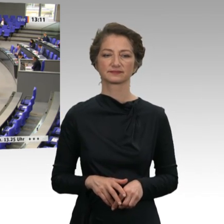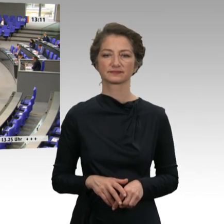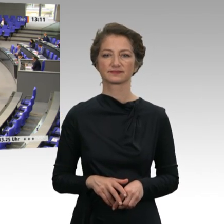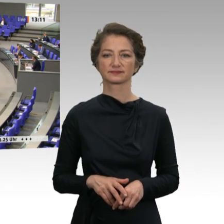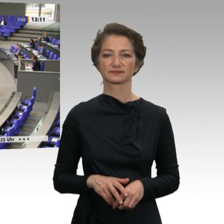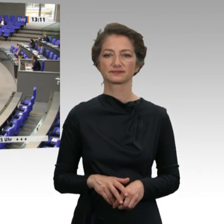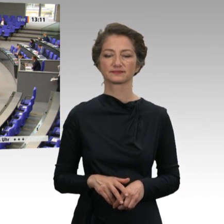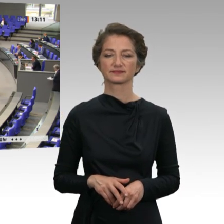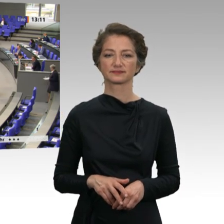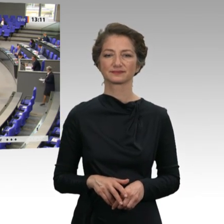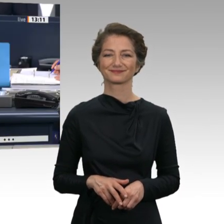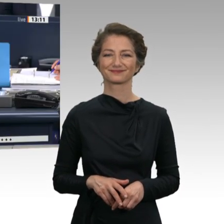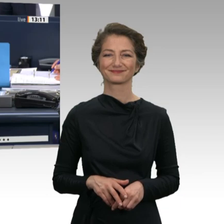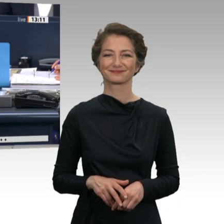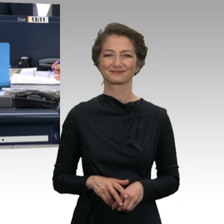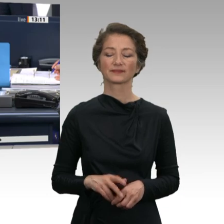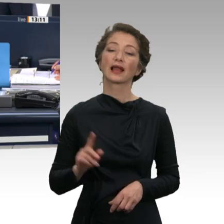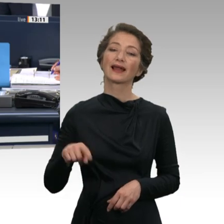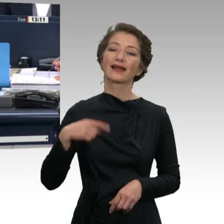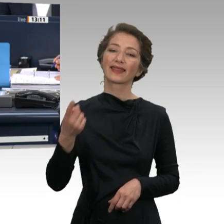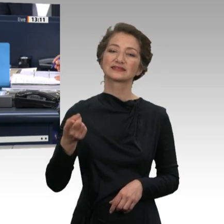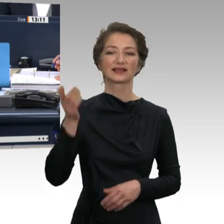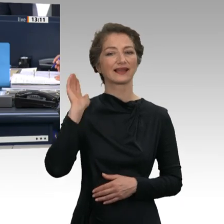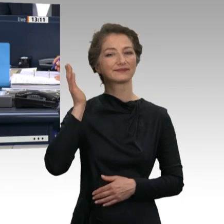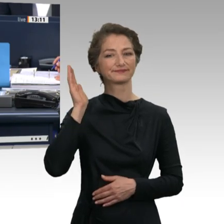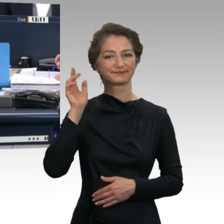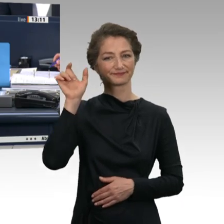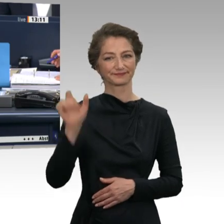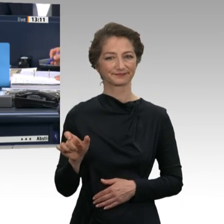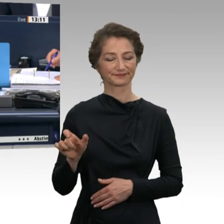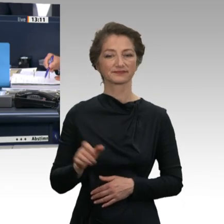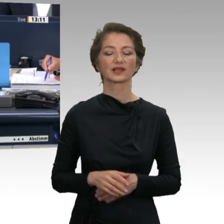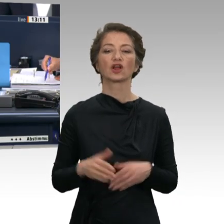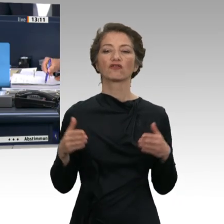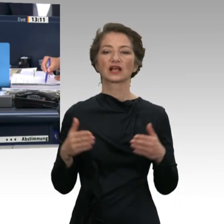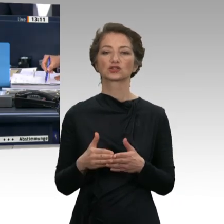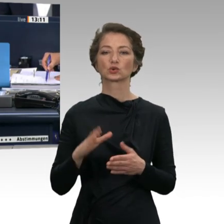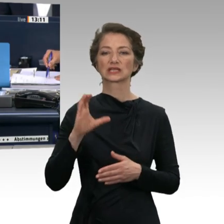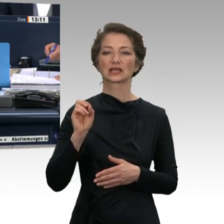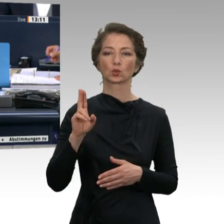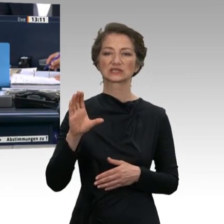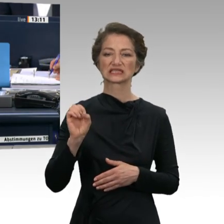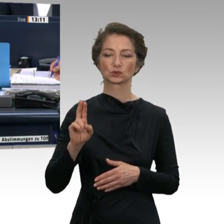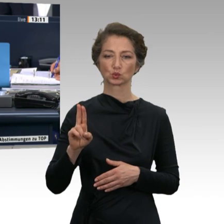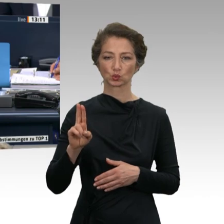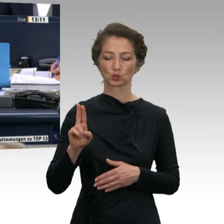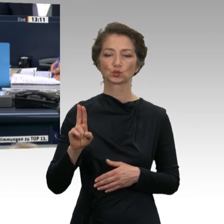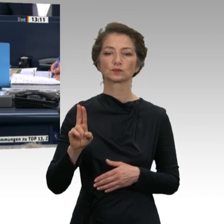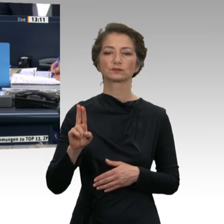Wir kommen zur nächsten Rednerin. Für die Fraktion der CDU-CSU-Fraktion hat das Wort die Kollegin